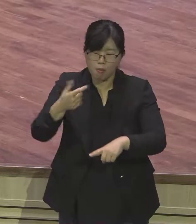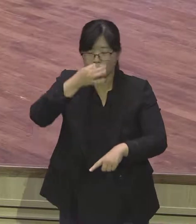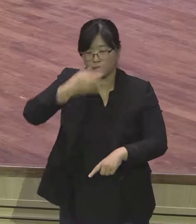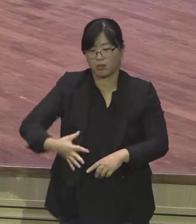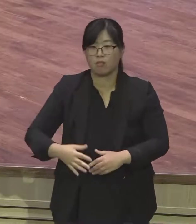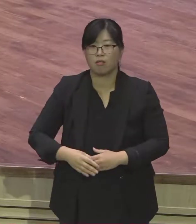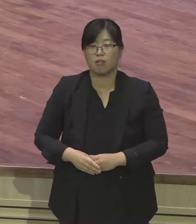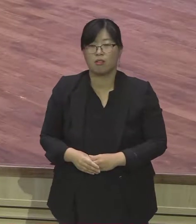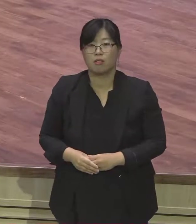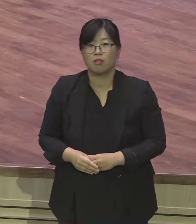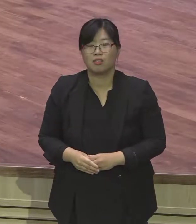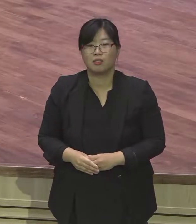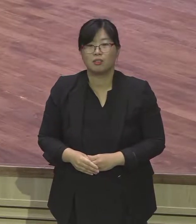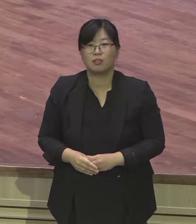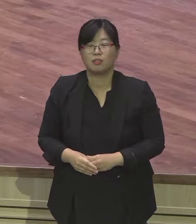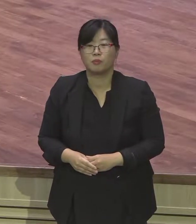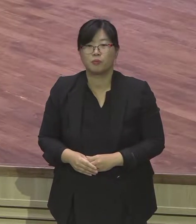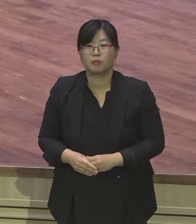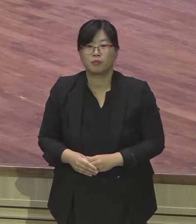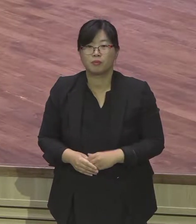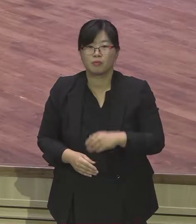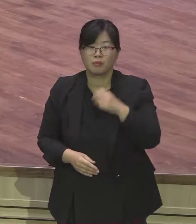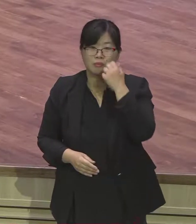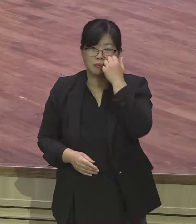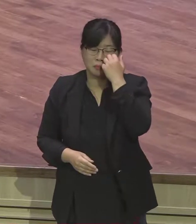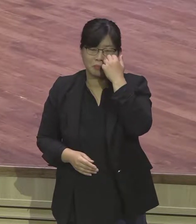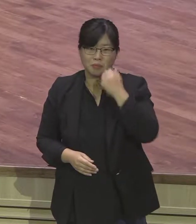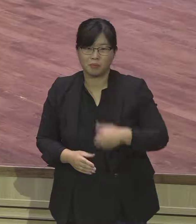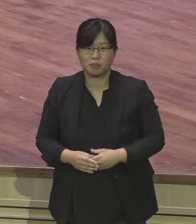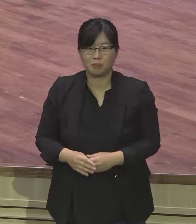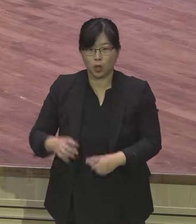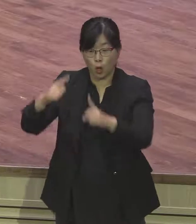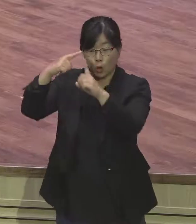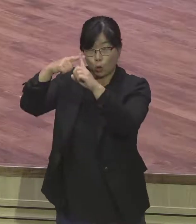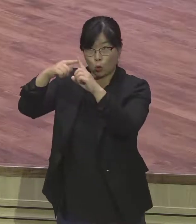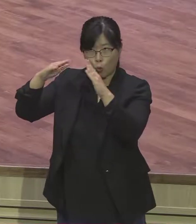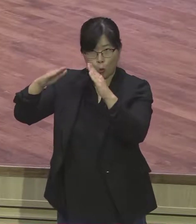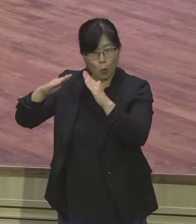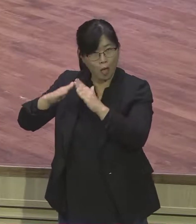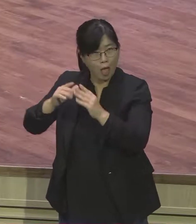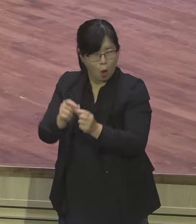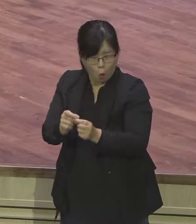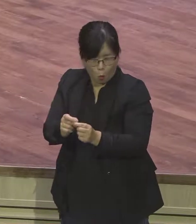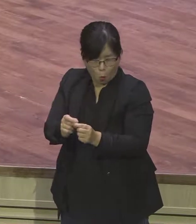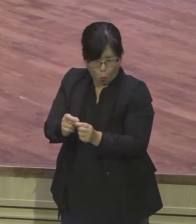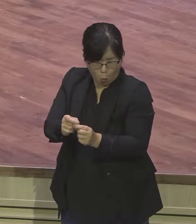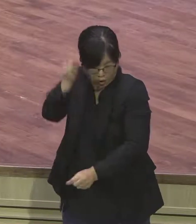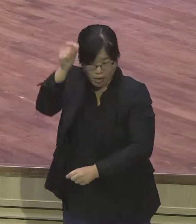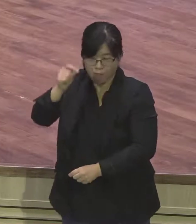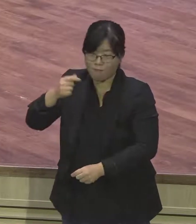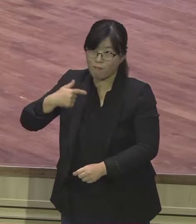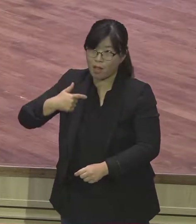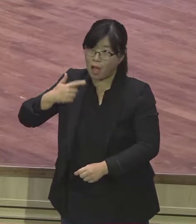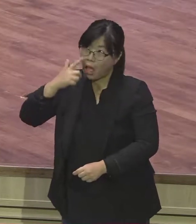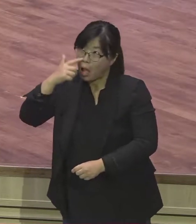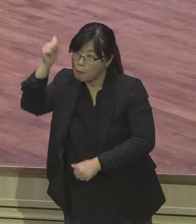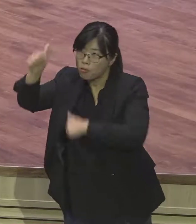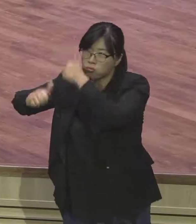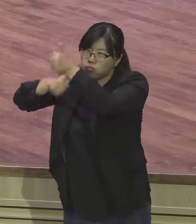교회를 3, 4대 다니는 분들 중에도 한 명도 평생 불신자를 전도 안 한